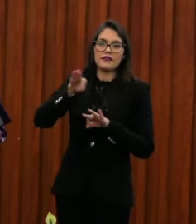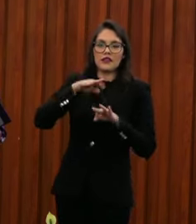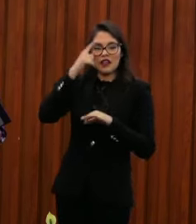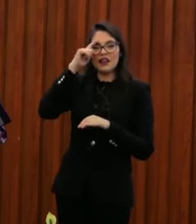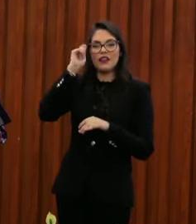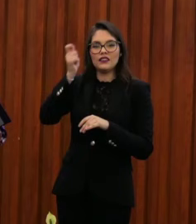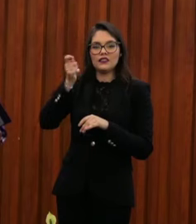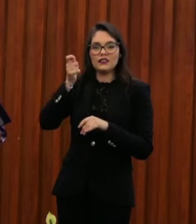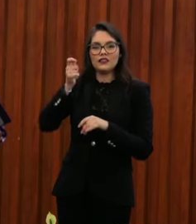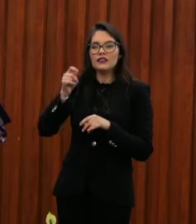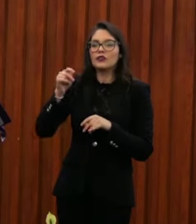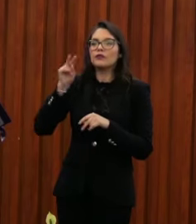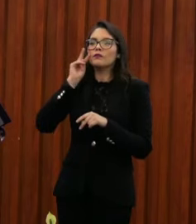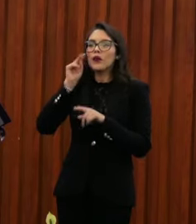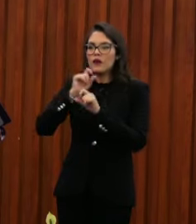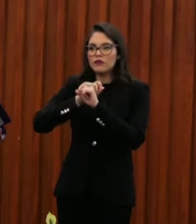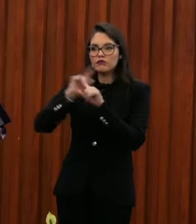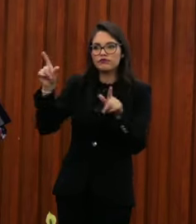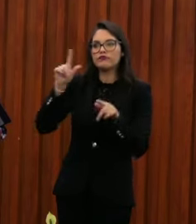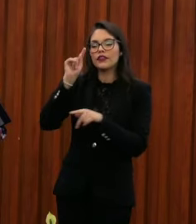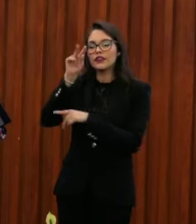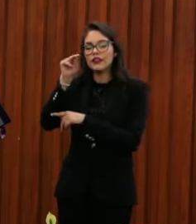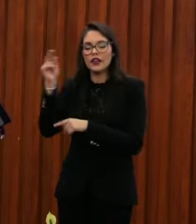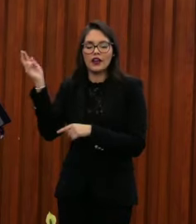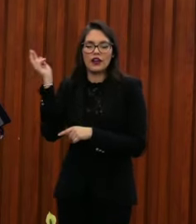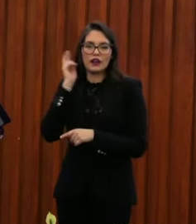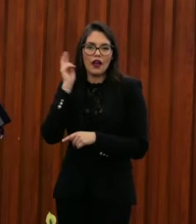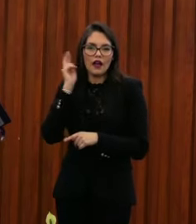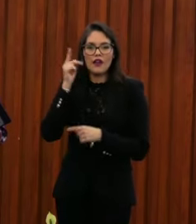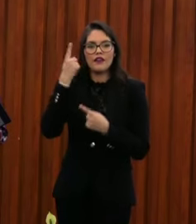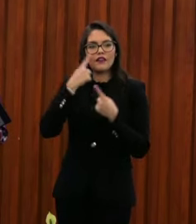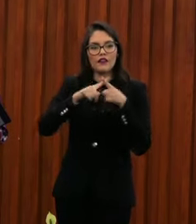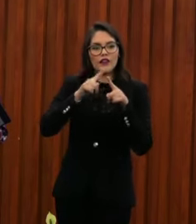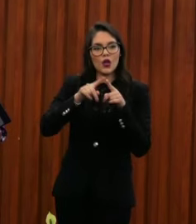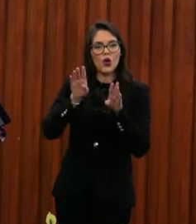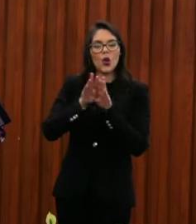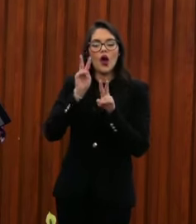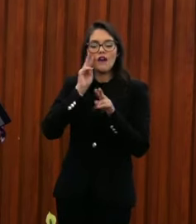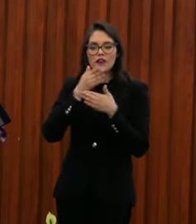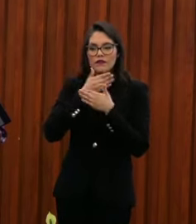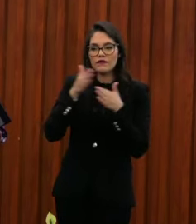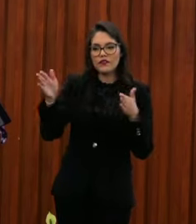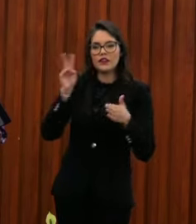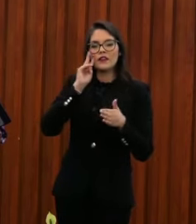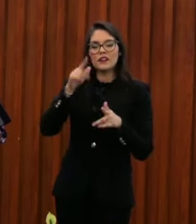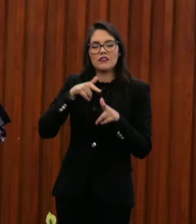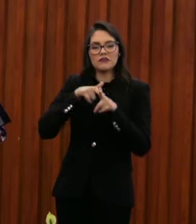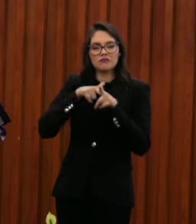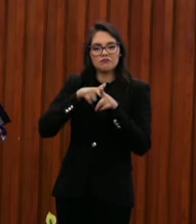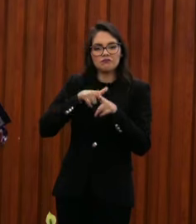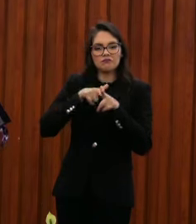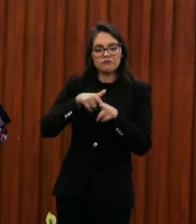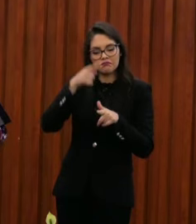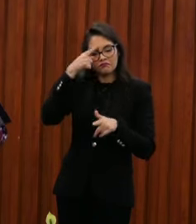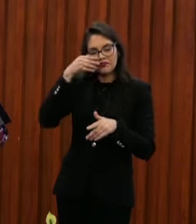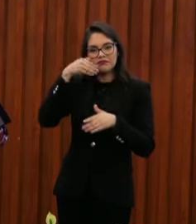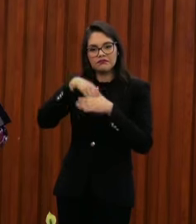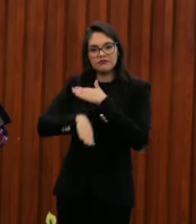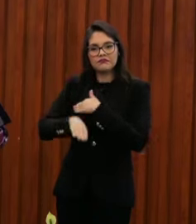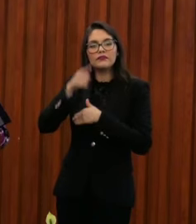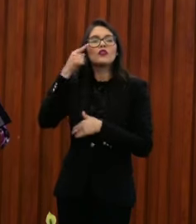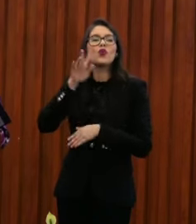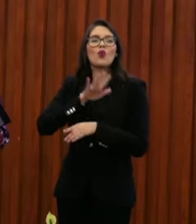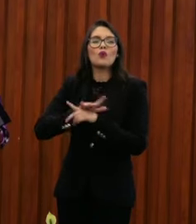irrumpir en el cerco mediático perfilado por una cultura que invisibiliza, perpetúa y profundiza en la mayoría de las